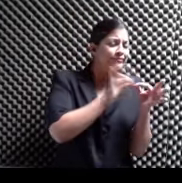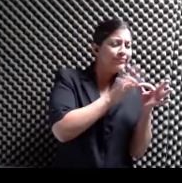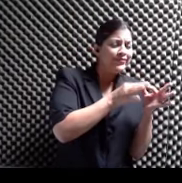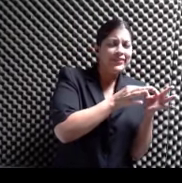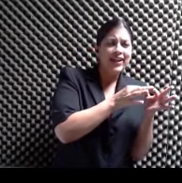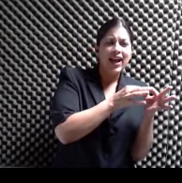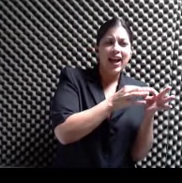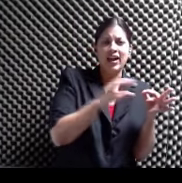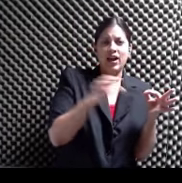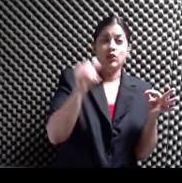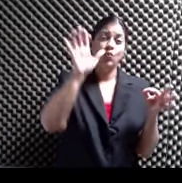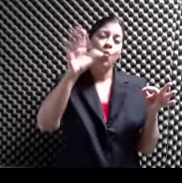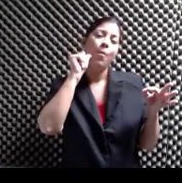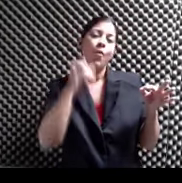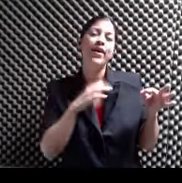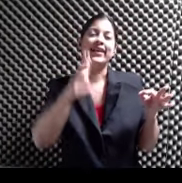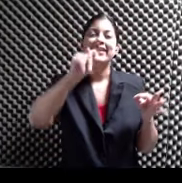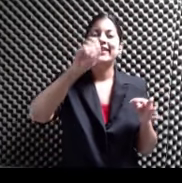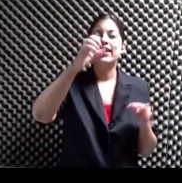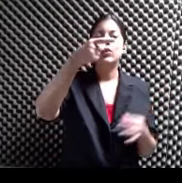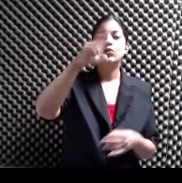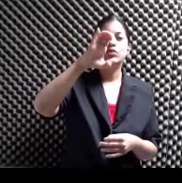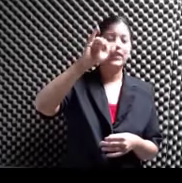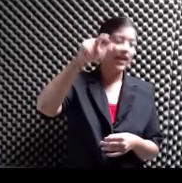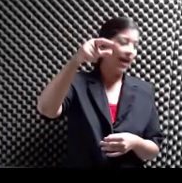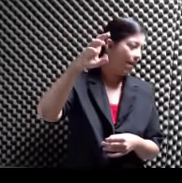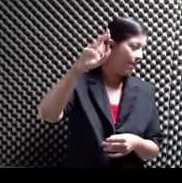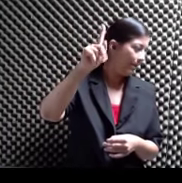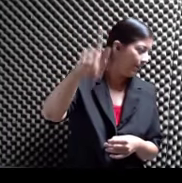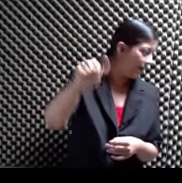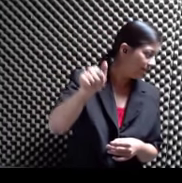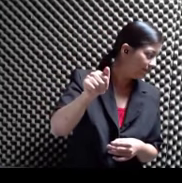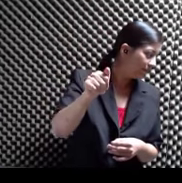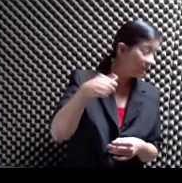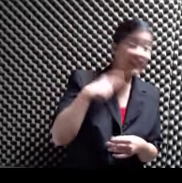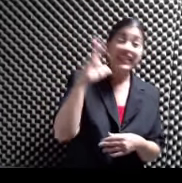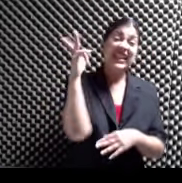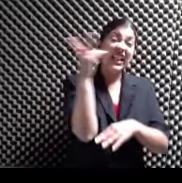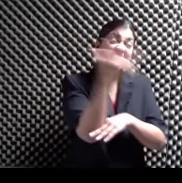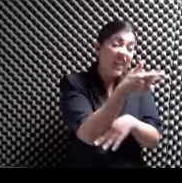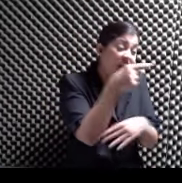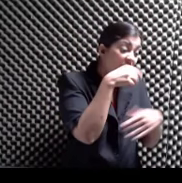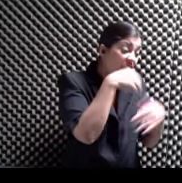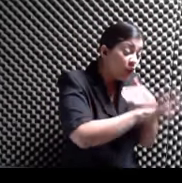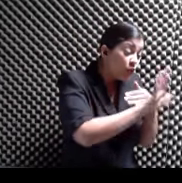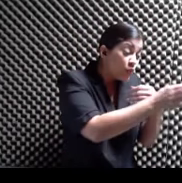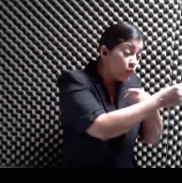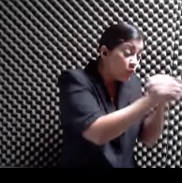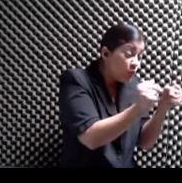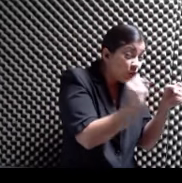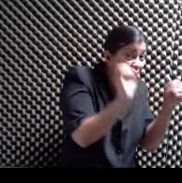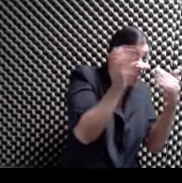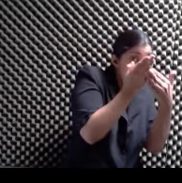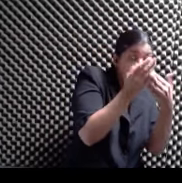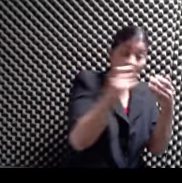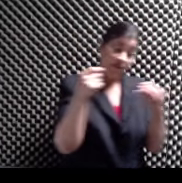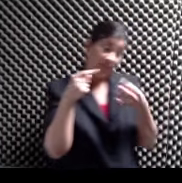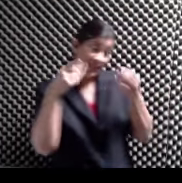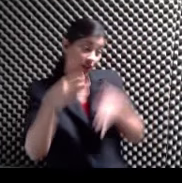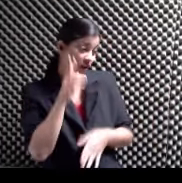Suena un portazo Landolfi lleva tres días Encerrado en su estudio en Roma Los vecinos alarmados Al no ver salir de su casa